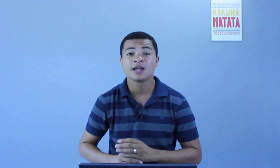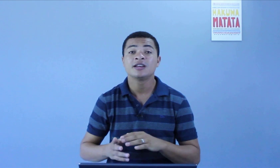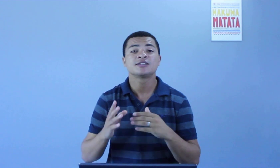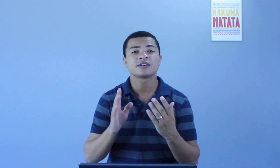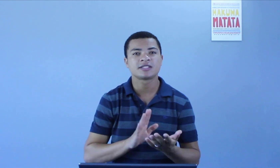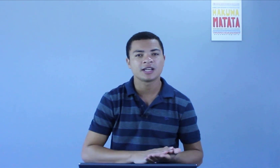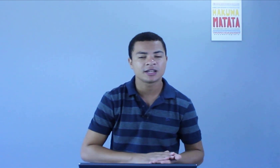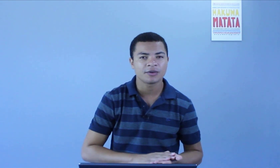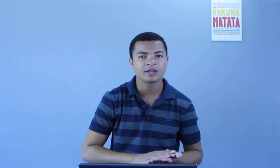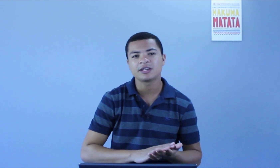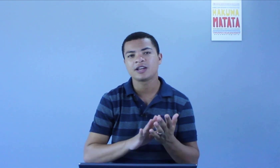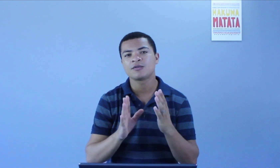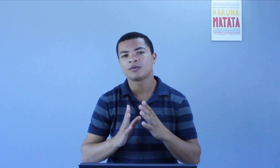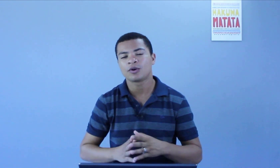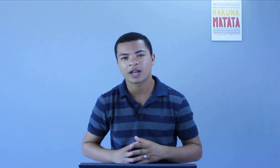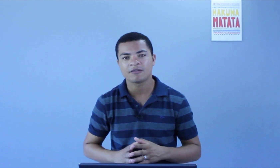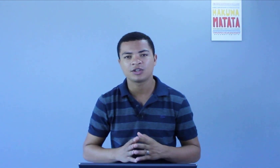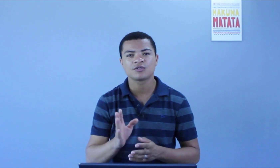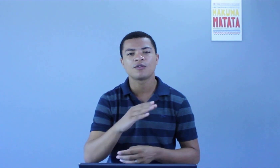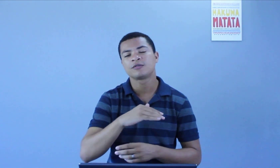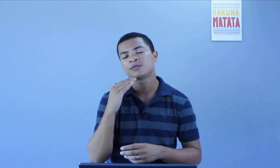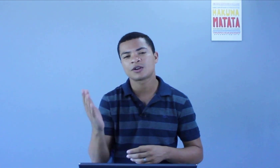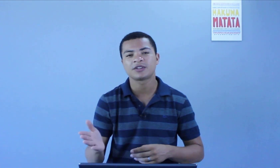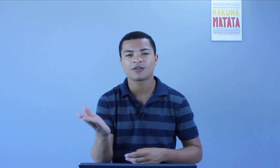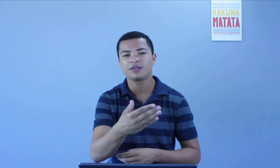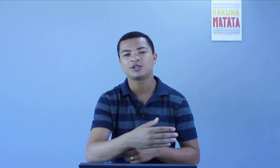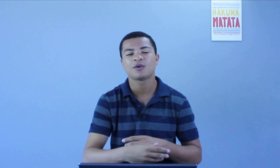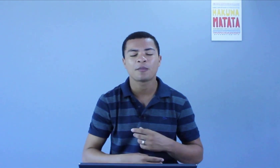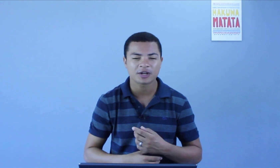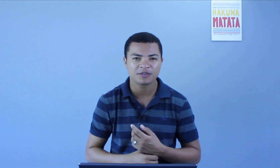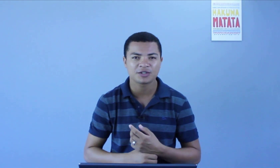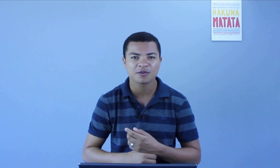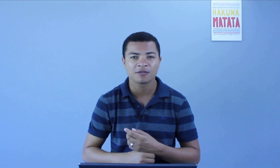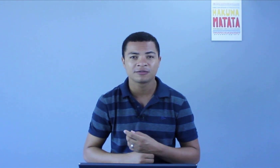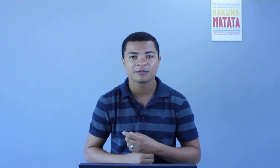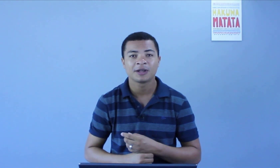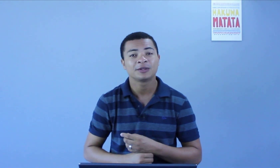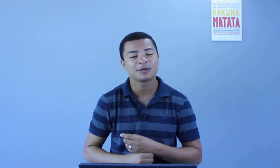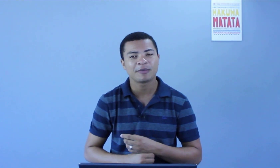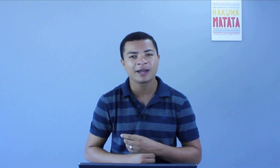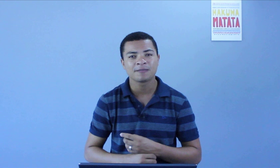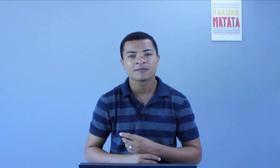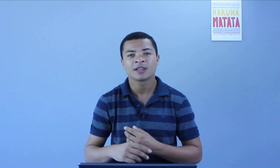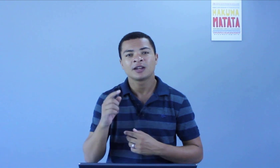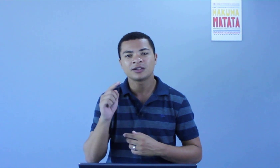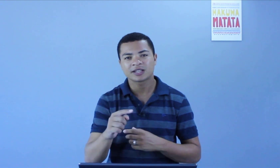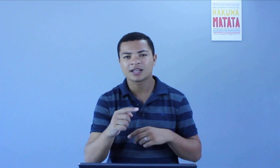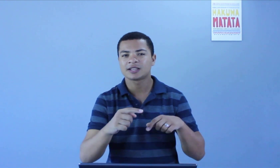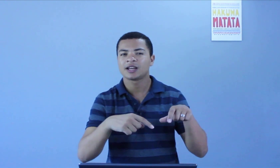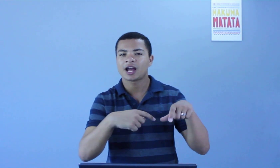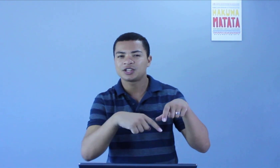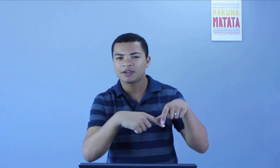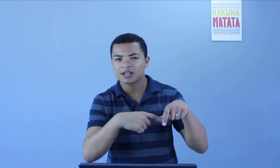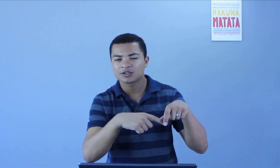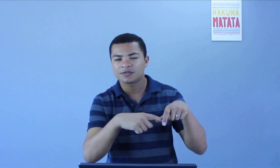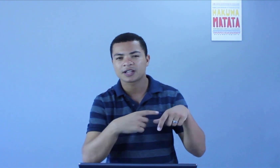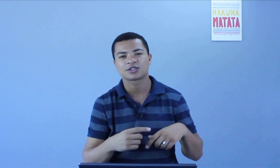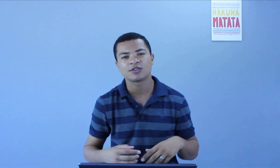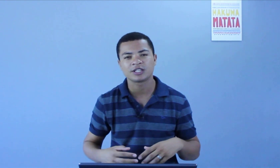Se você não entendeu ou quer rever de novo, só voltar o vídeo. Pode ver de novo. Tudo bem? Não esqueça, ative aí as notificações